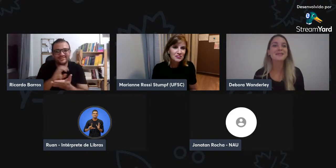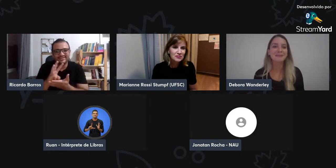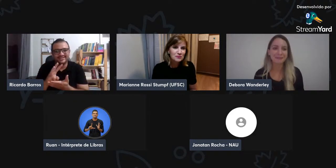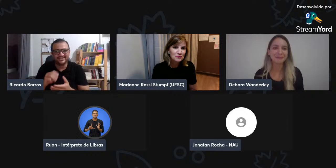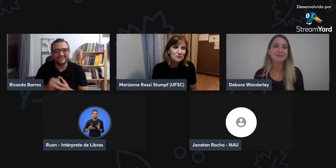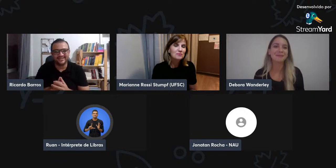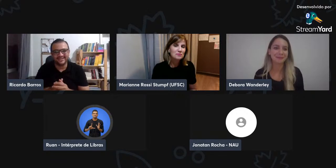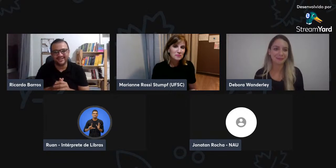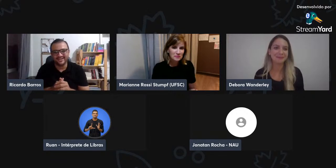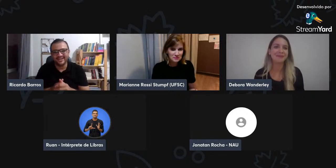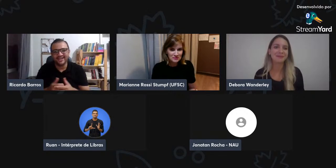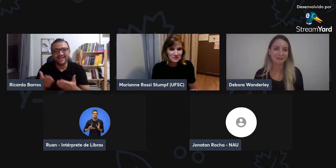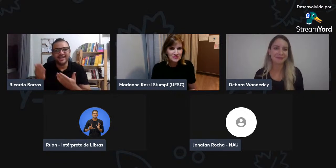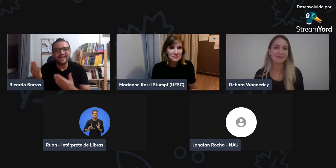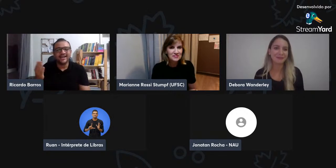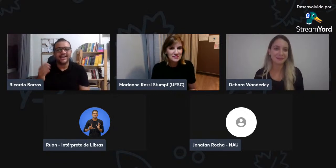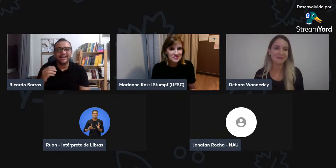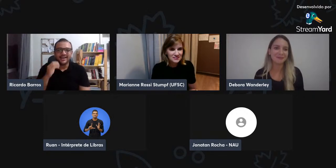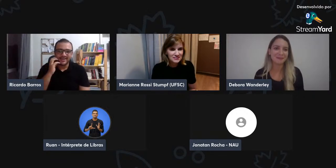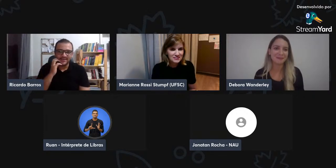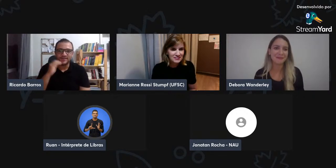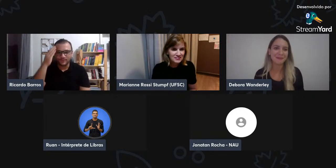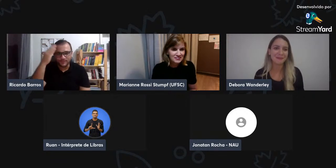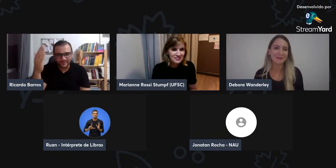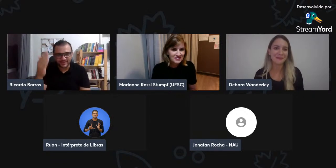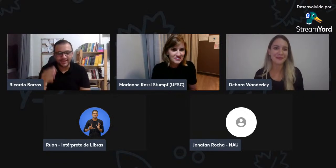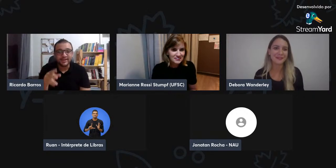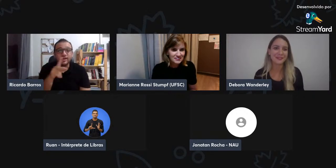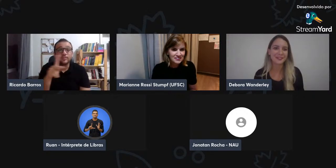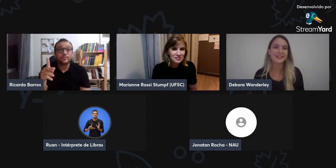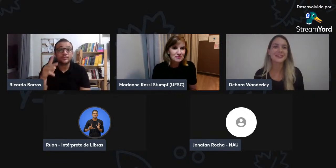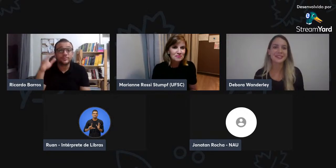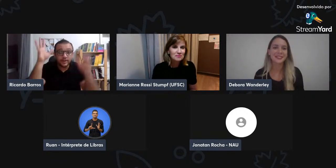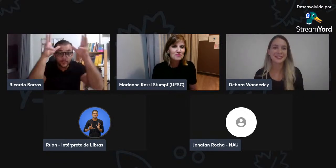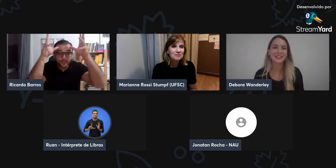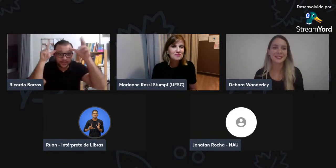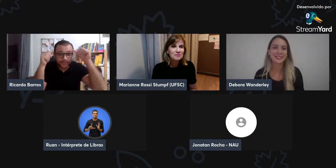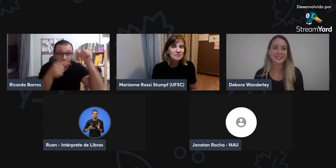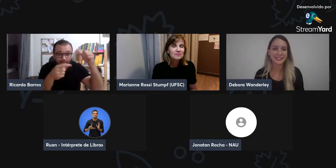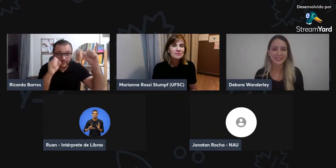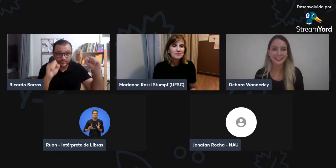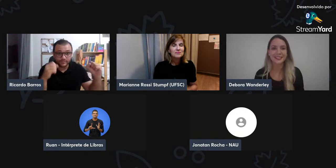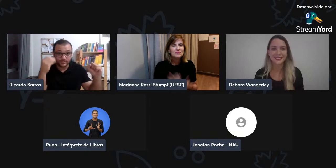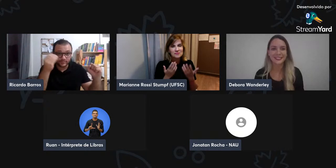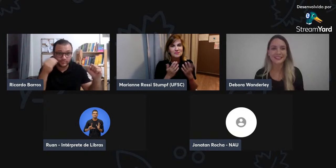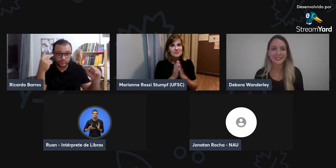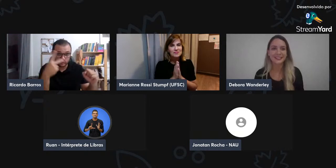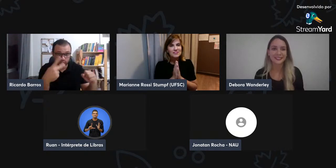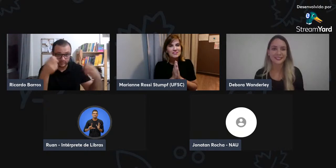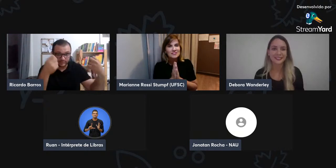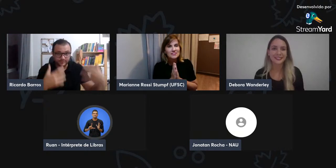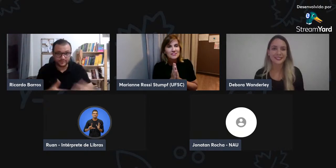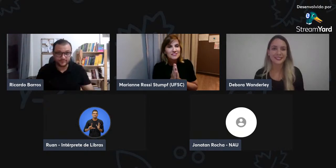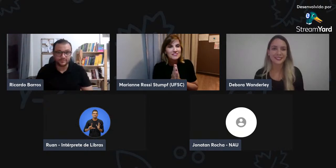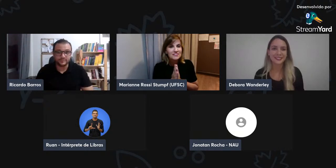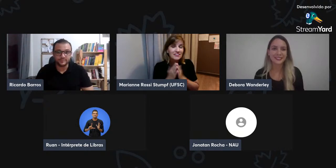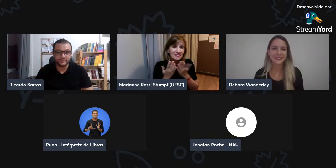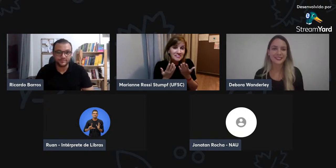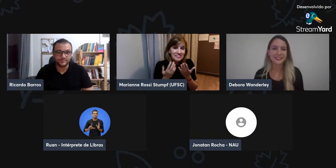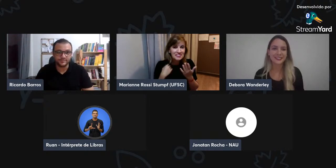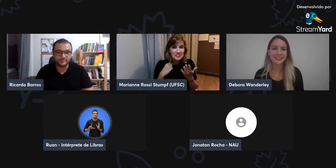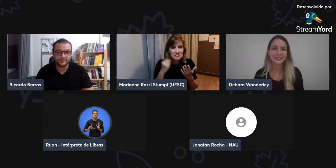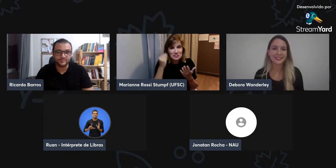Também ela tem vários meios. Vários estudos nesta área. Então, agora, professora